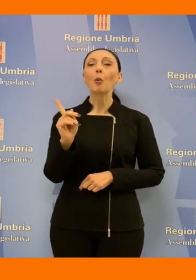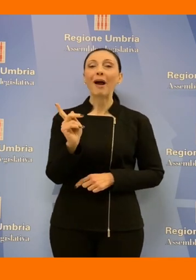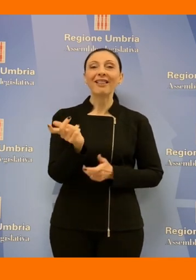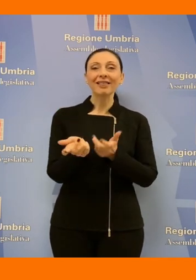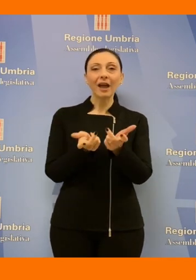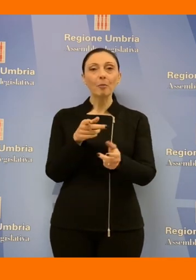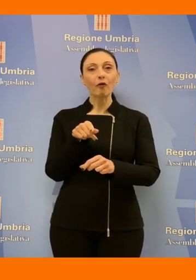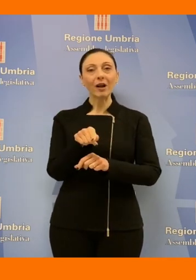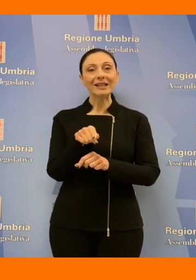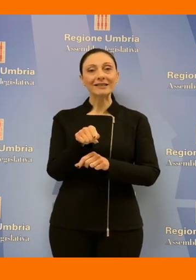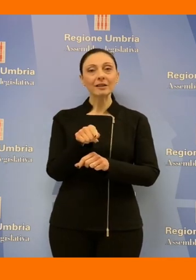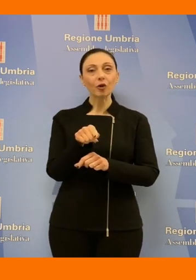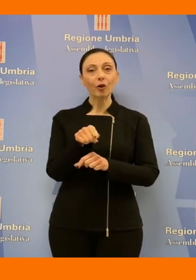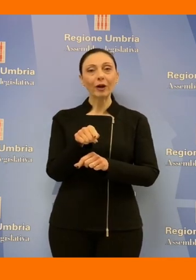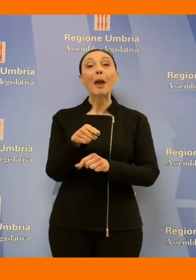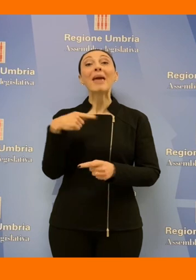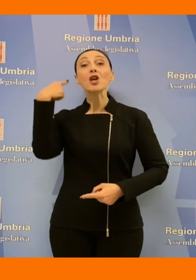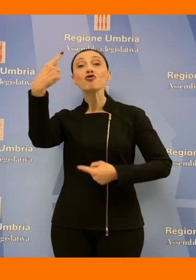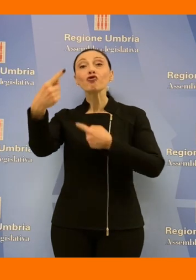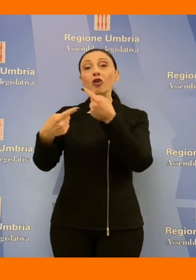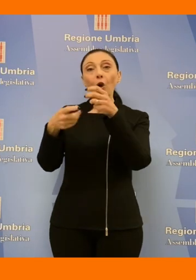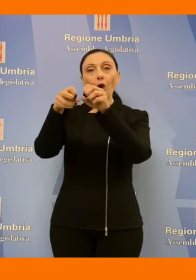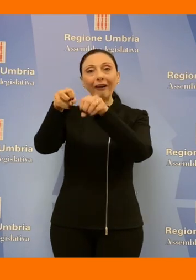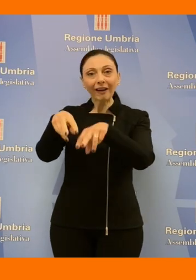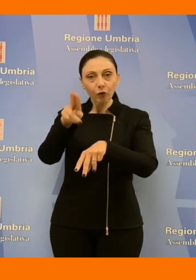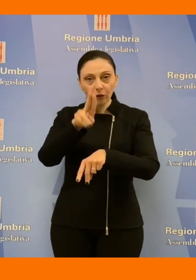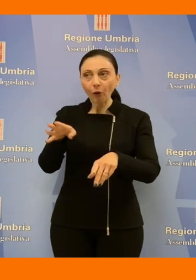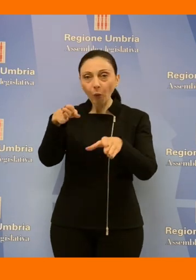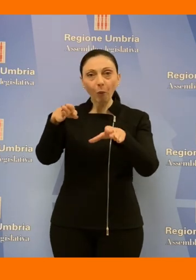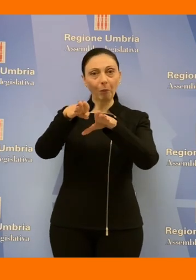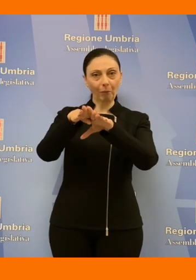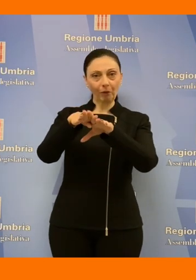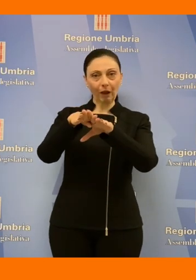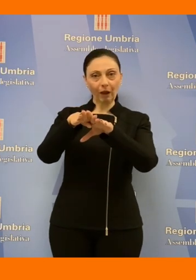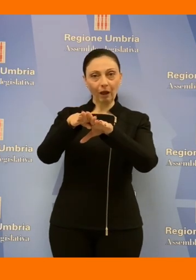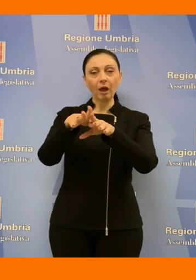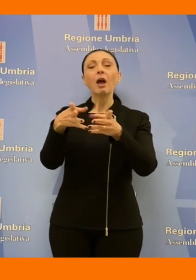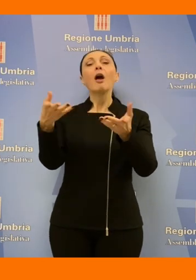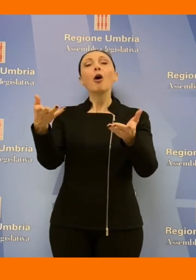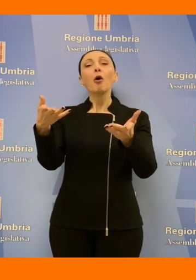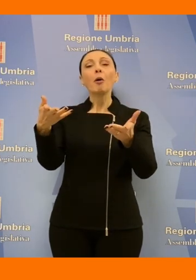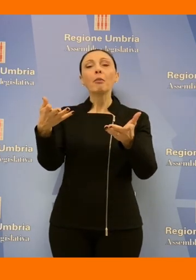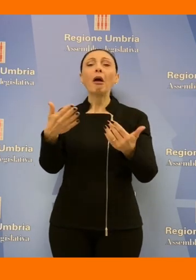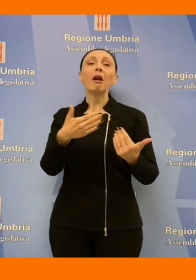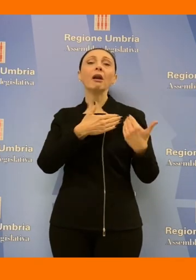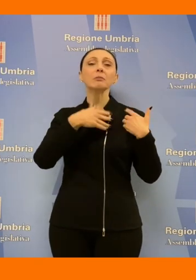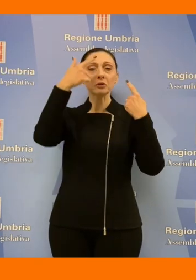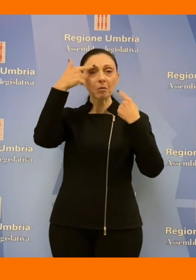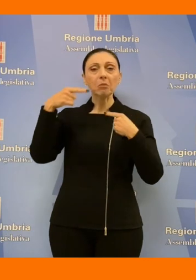il termovalorizzatore che dovrebbe chiudere il ciclo dei rifiuti in Umbria viene scaricata completamente la